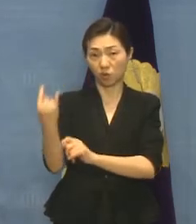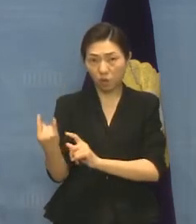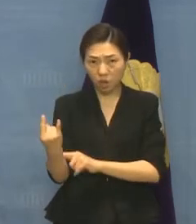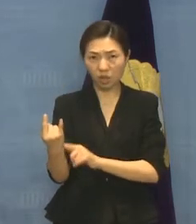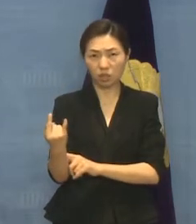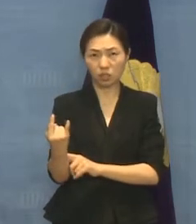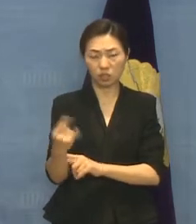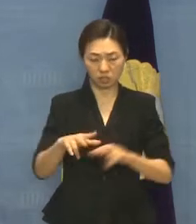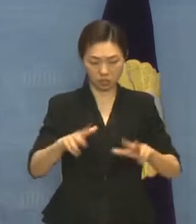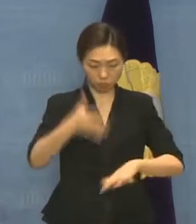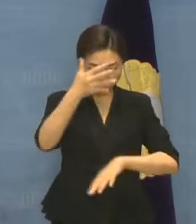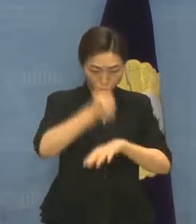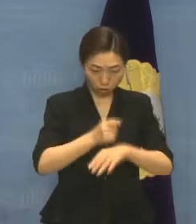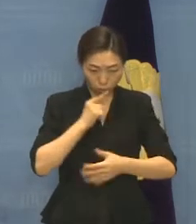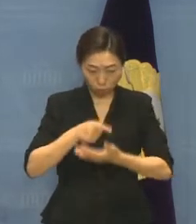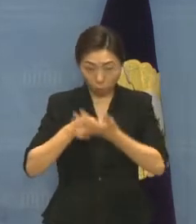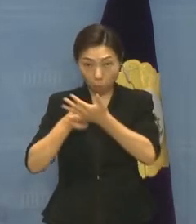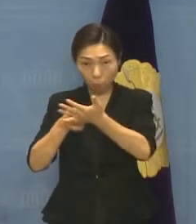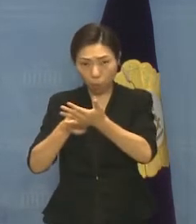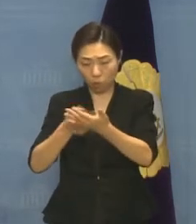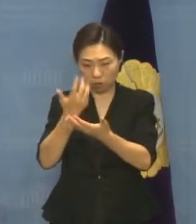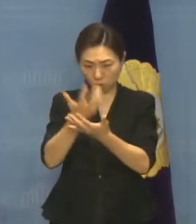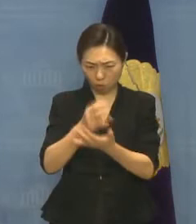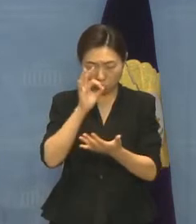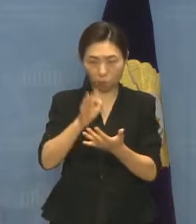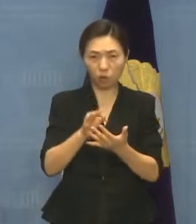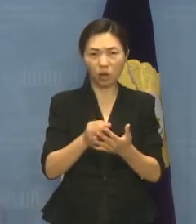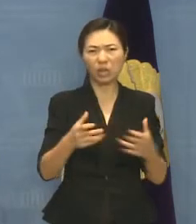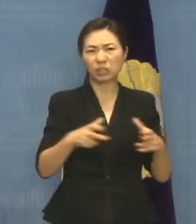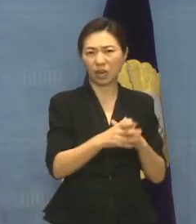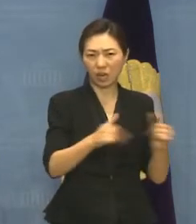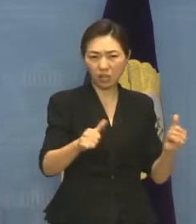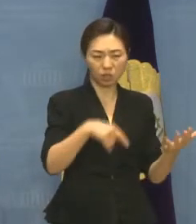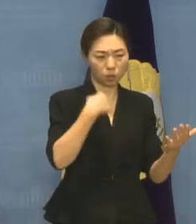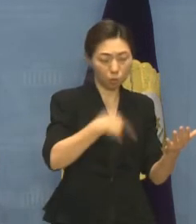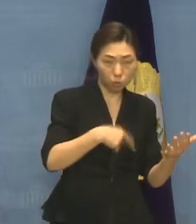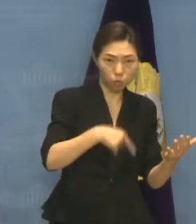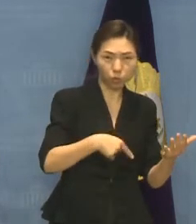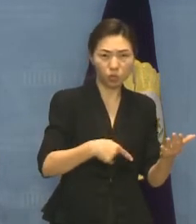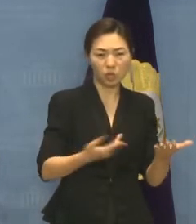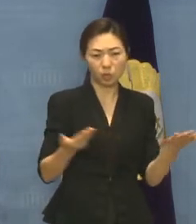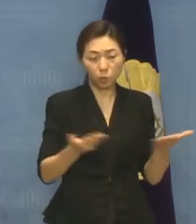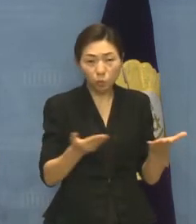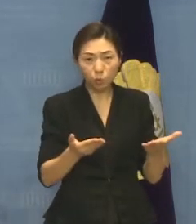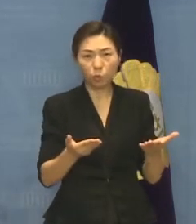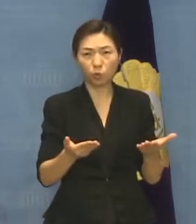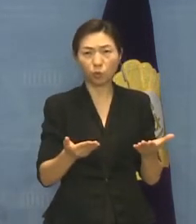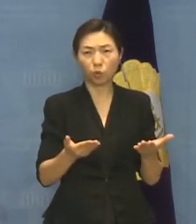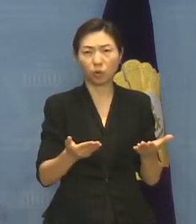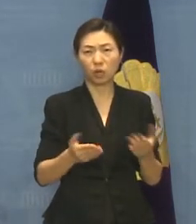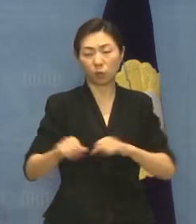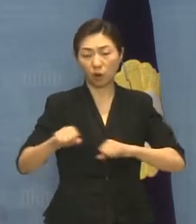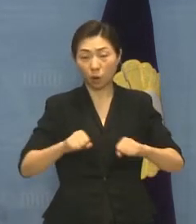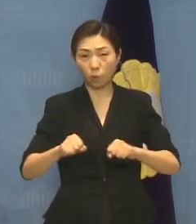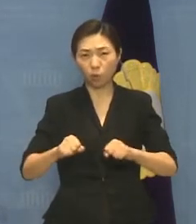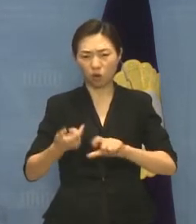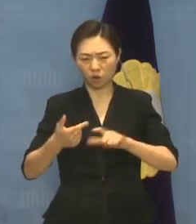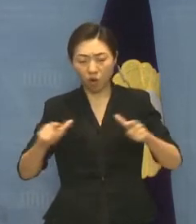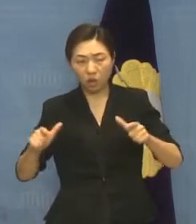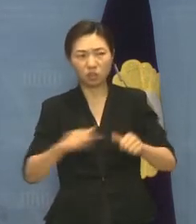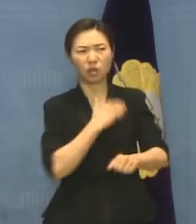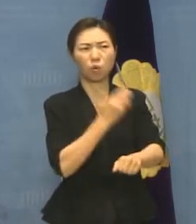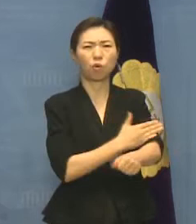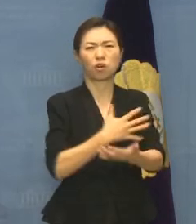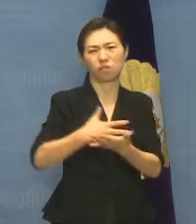통해 이동권, 노동권, 교육권, 가족 구성원 등 장애인의 사회 참여 권리 부분에 대해서